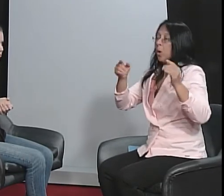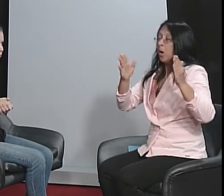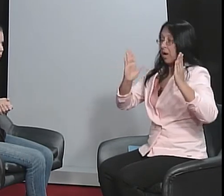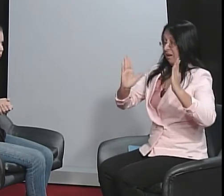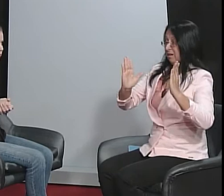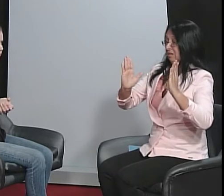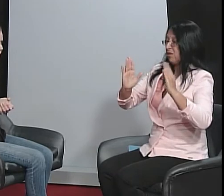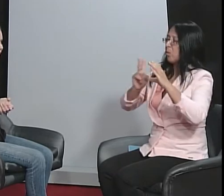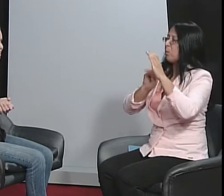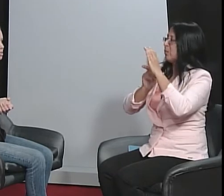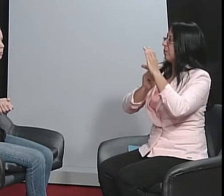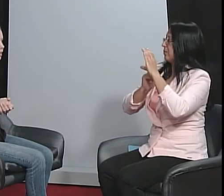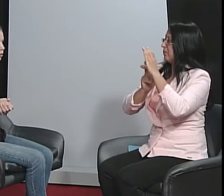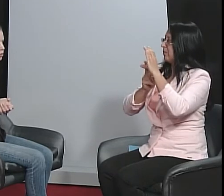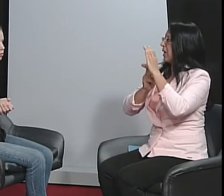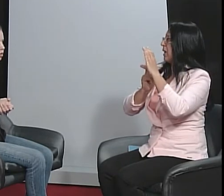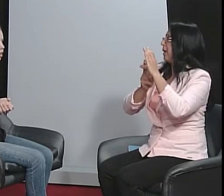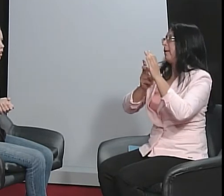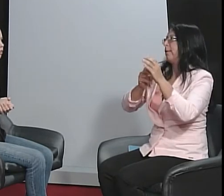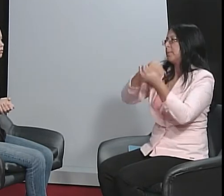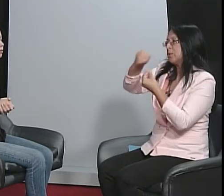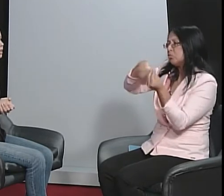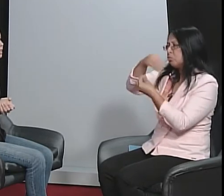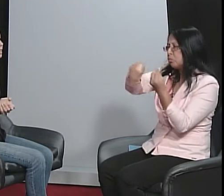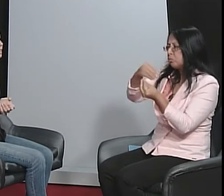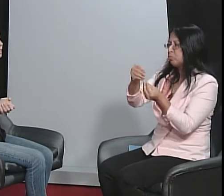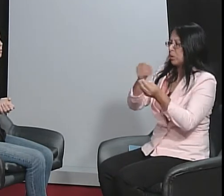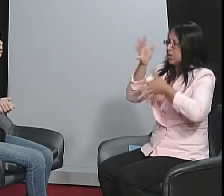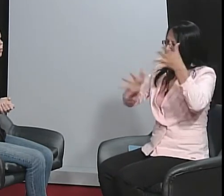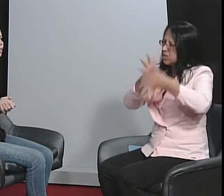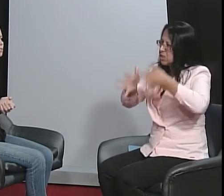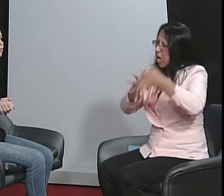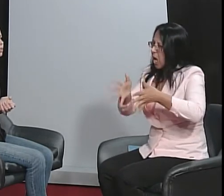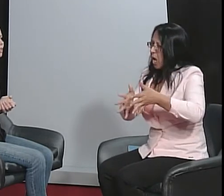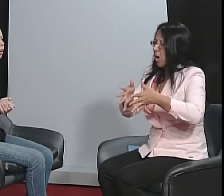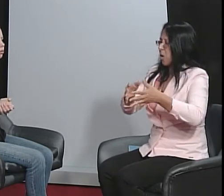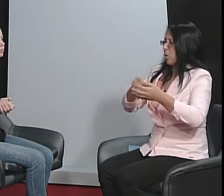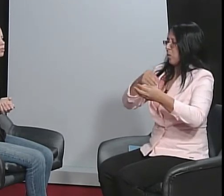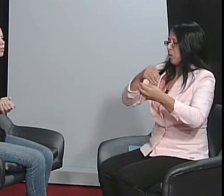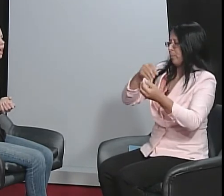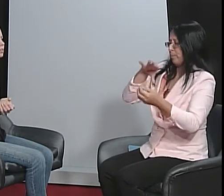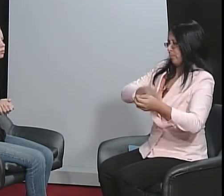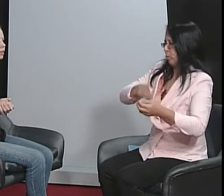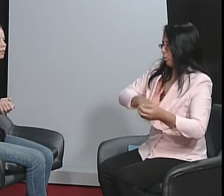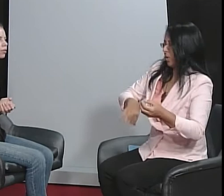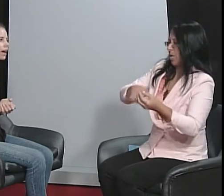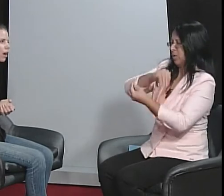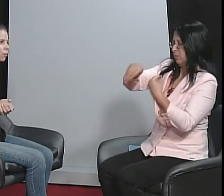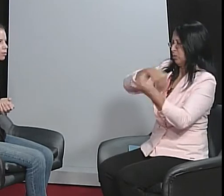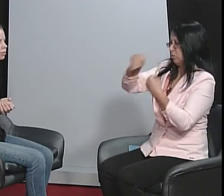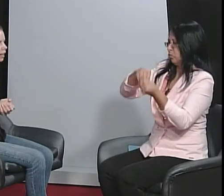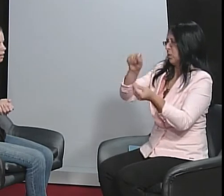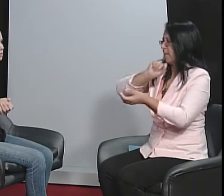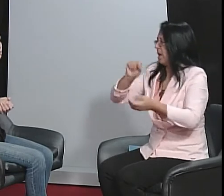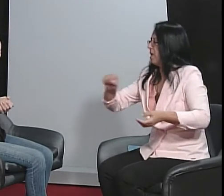esse período foi uma comunicação total, misturado com a língua oral portuguesa